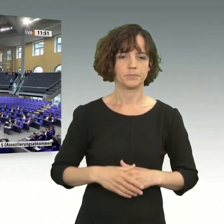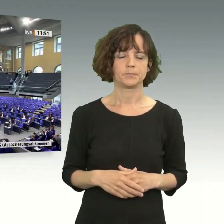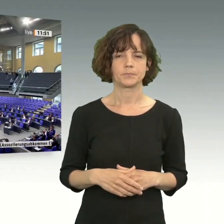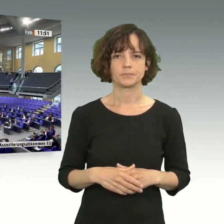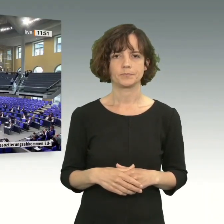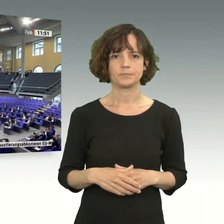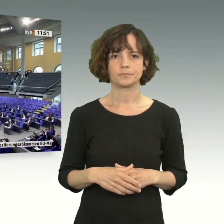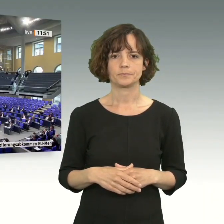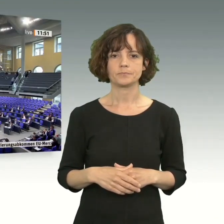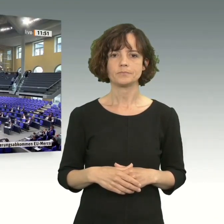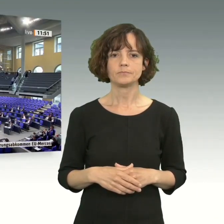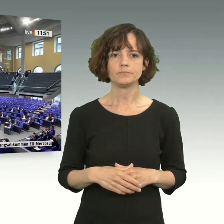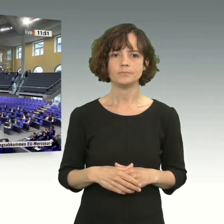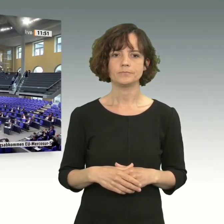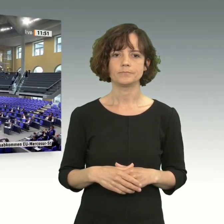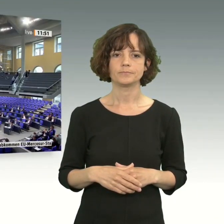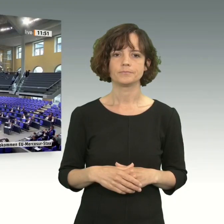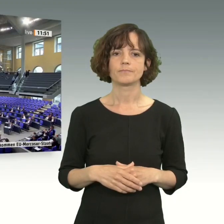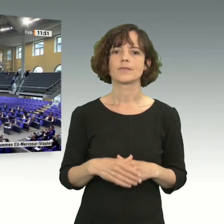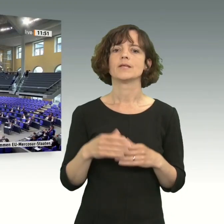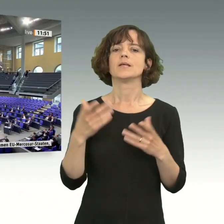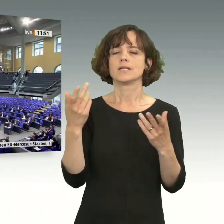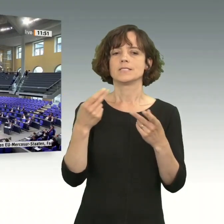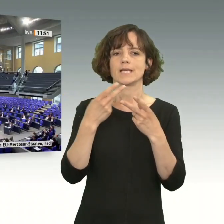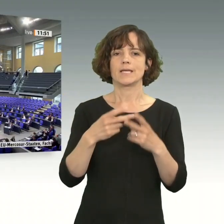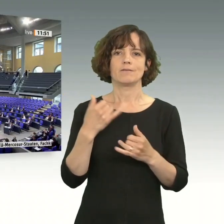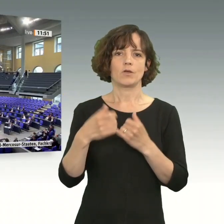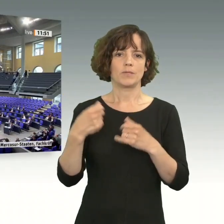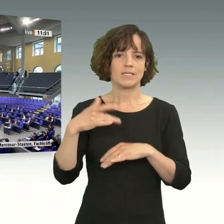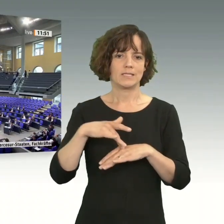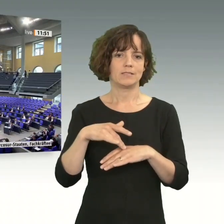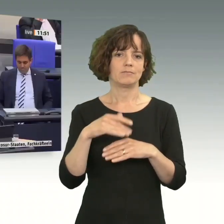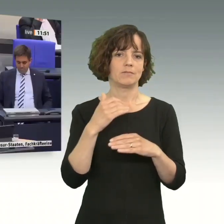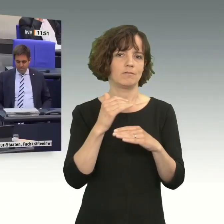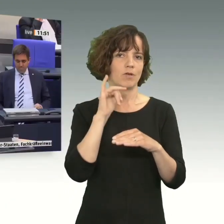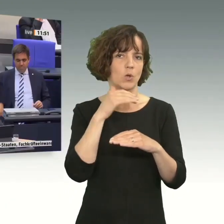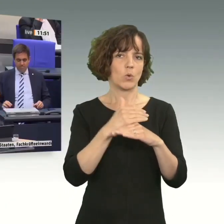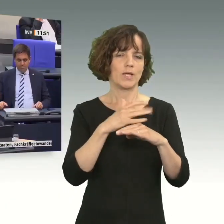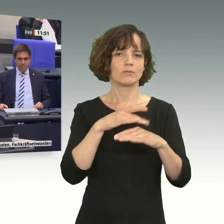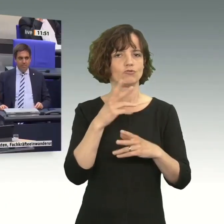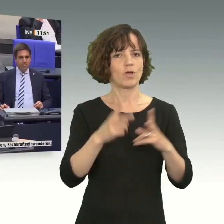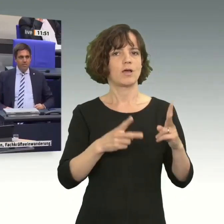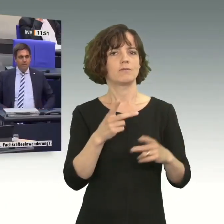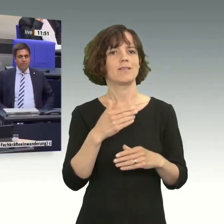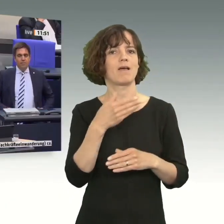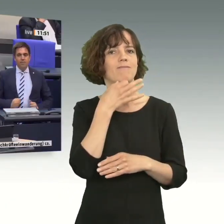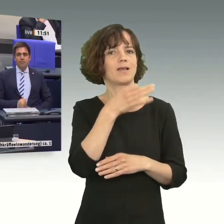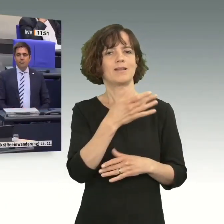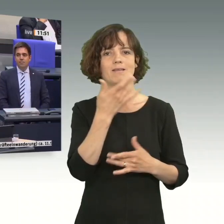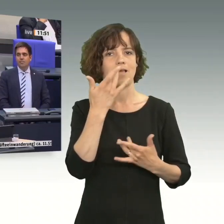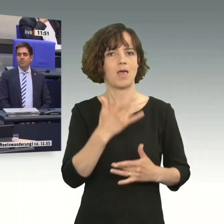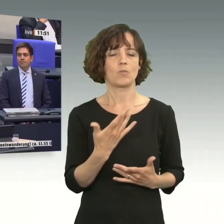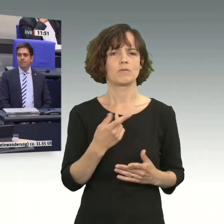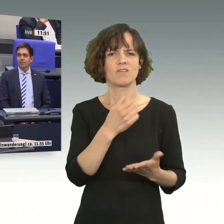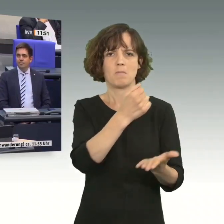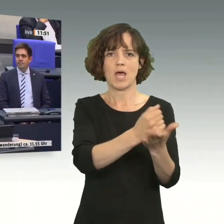Ich bedanke mich, sehr geehrte Frau Präsidentin. Frau Kollegin, schade, dass Sie jetzt eben keine Nachfrage zugelassen haben. Sie haben etwas behauptet, dass wir